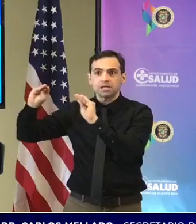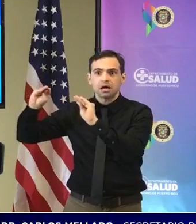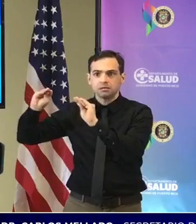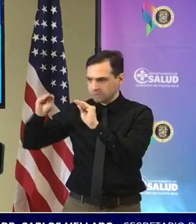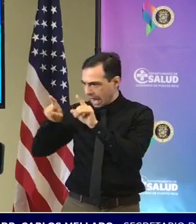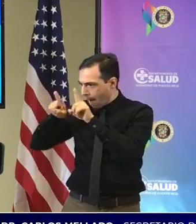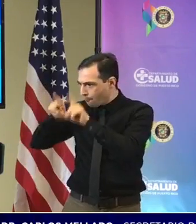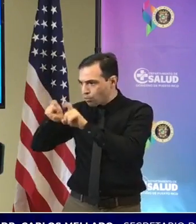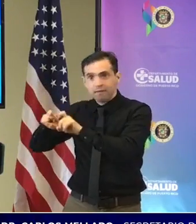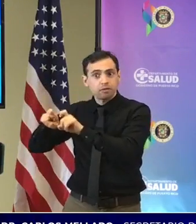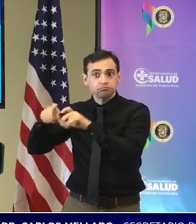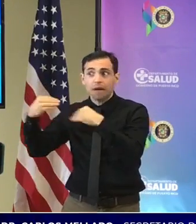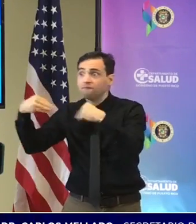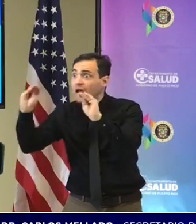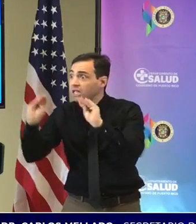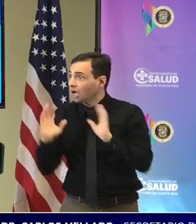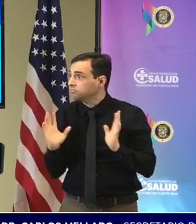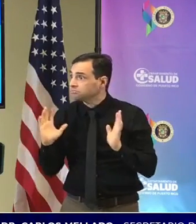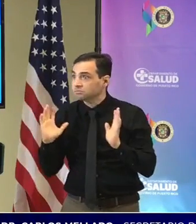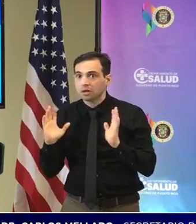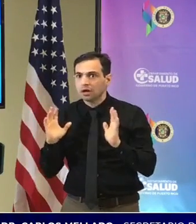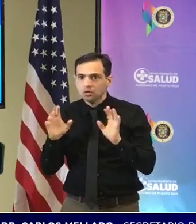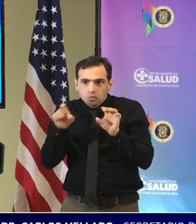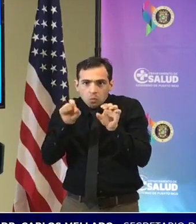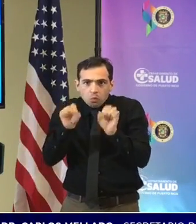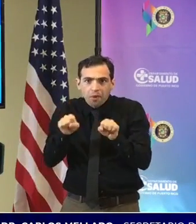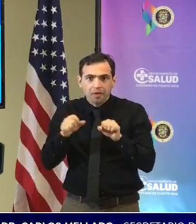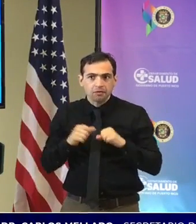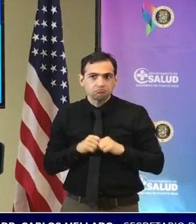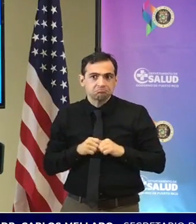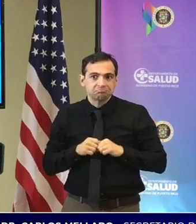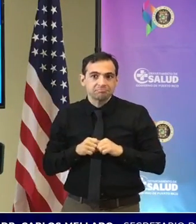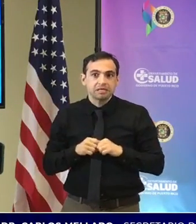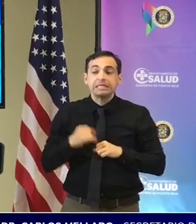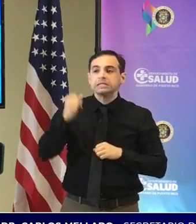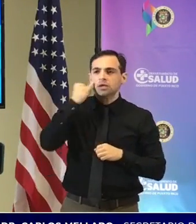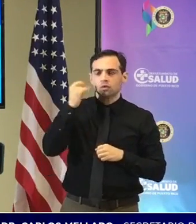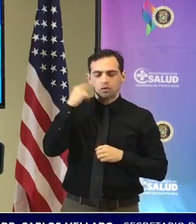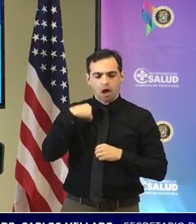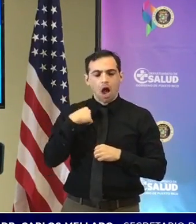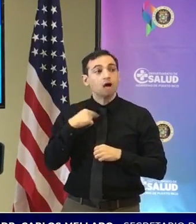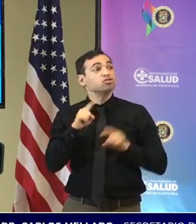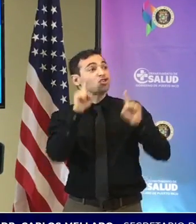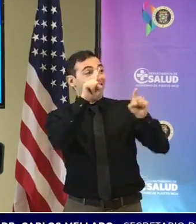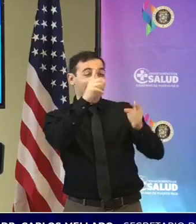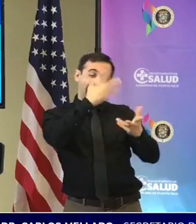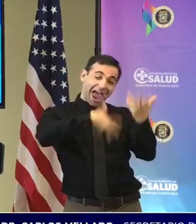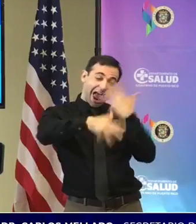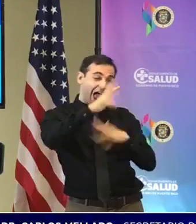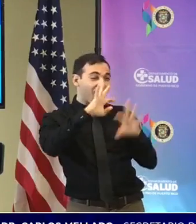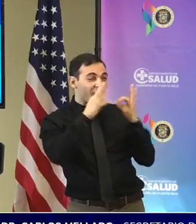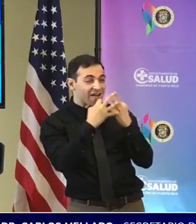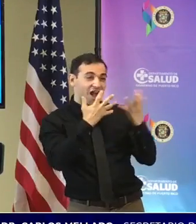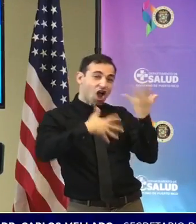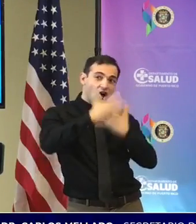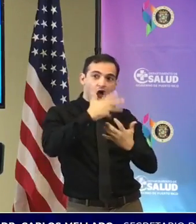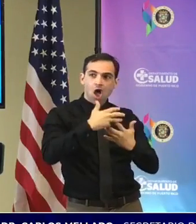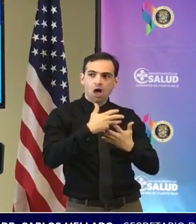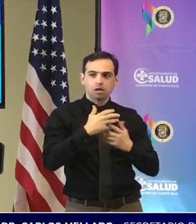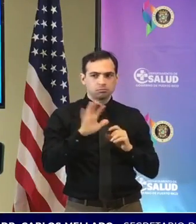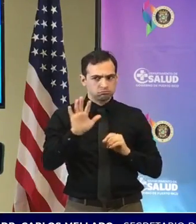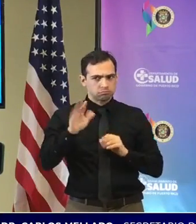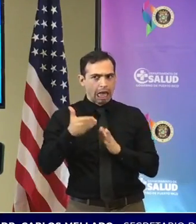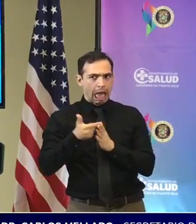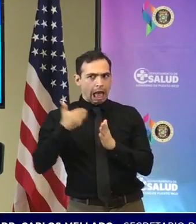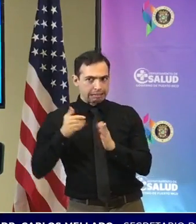efectivas como cualquier otra prueba para no saber si usted estuvo en una actividad de aglomeración o usted estuvo en una actividad familiar hágase la prueba antes de ir hágase